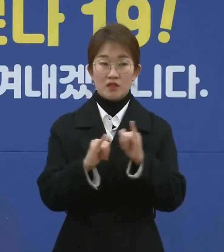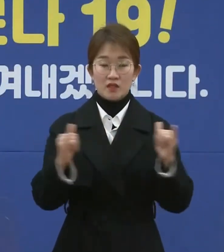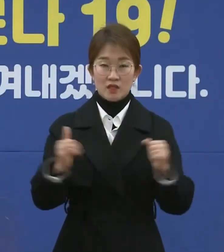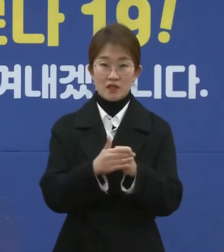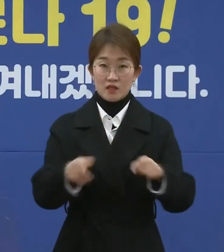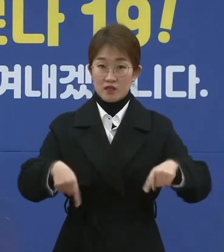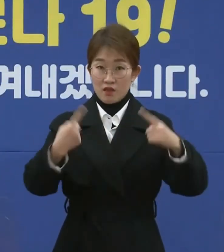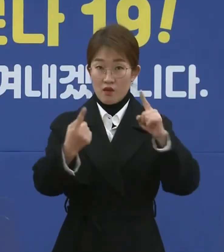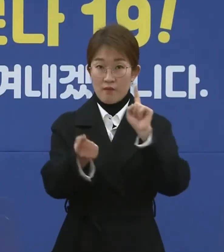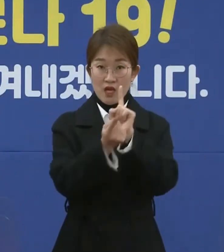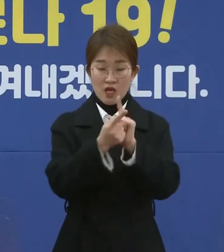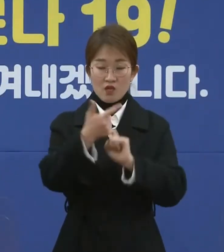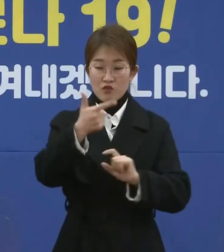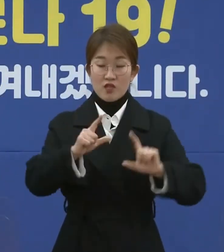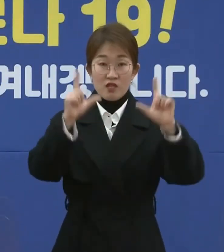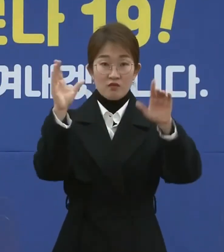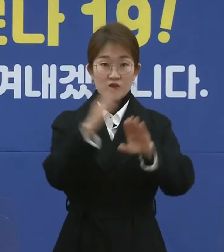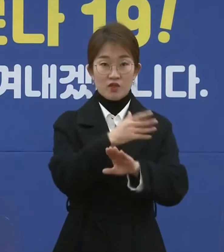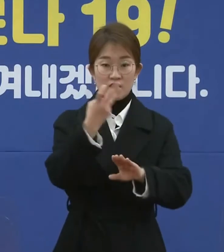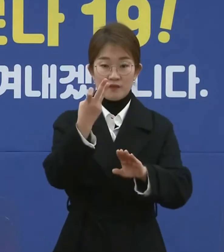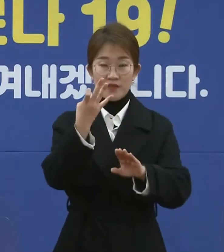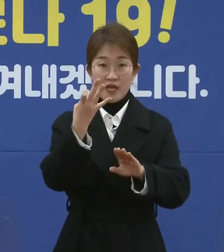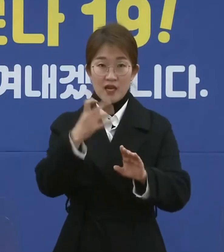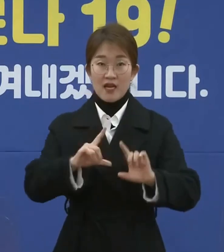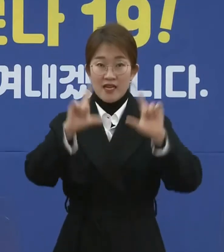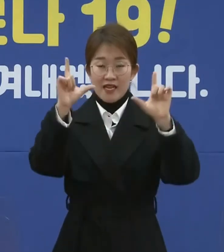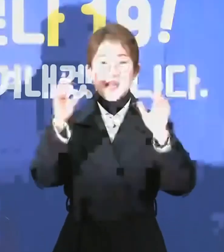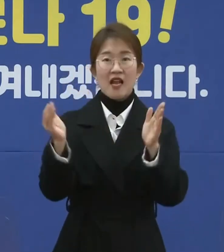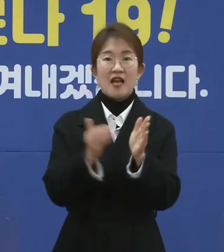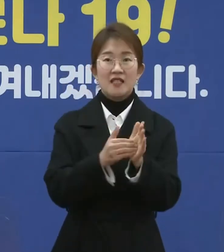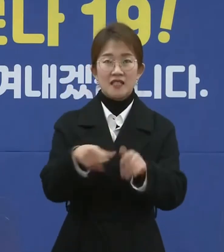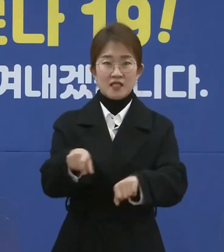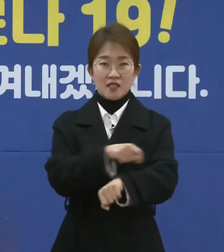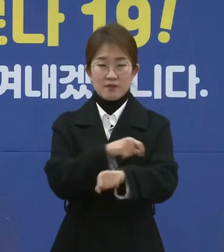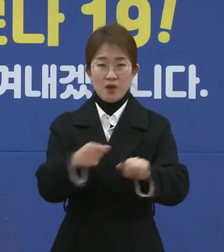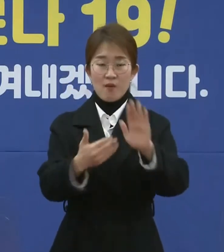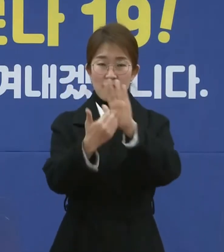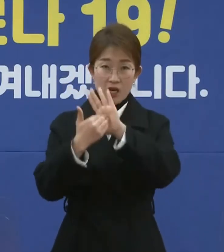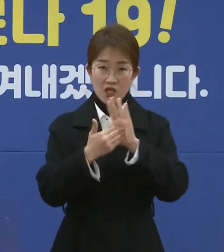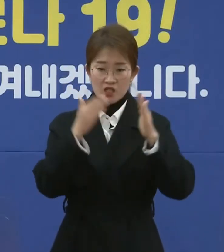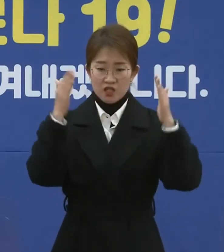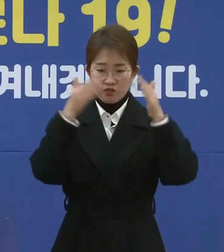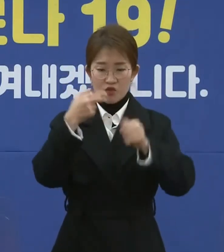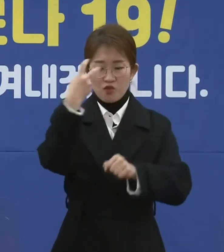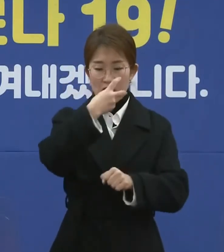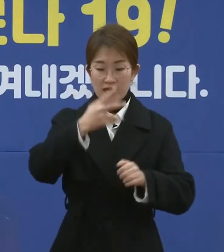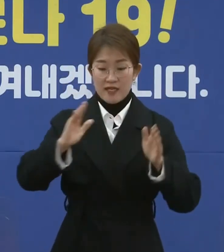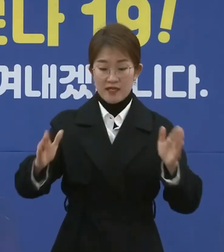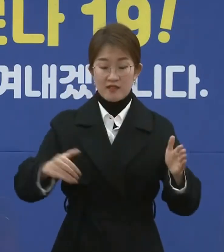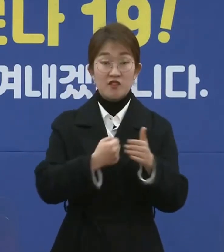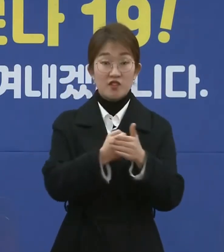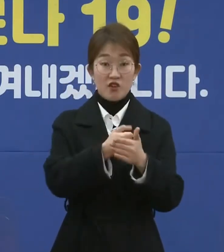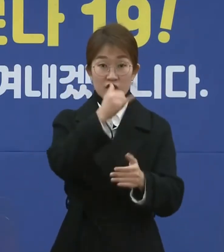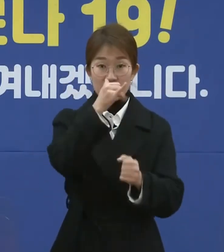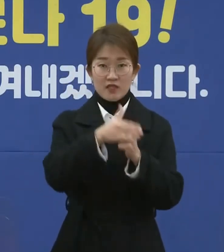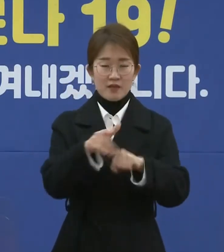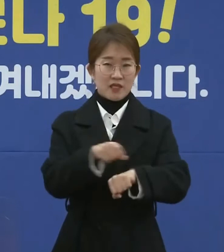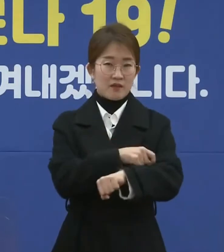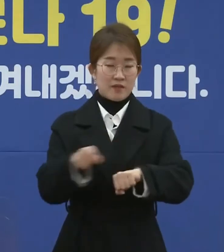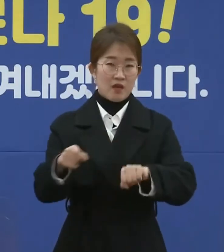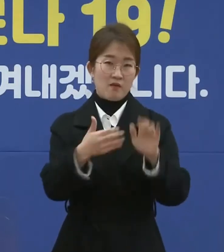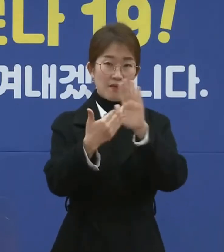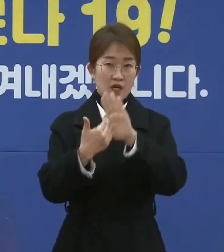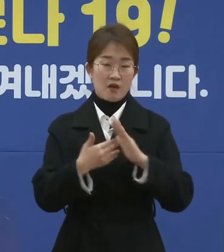설 연휴를 맞아 6일부터 14일까지를 특별 방역 집중관리기관으로 정하고 특별 방역